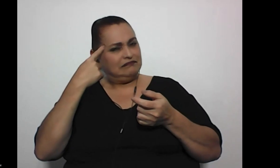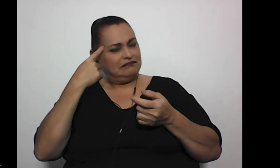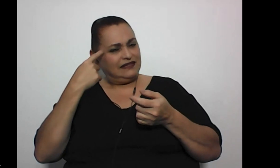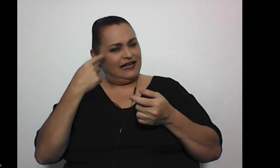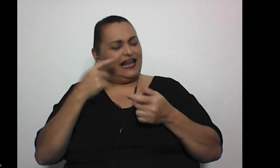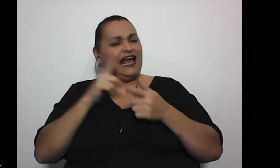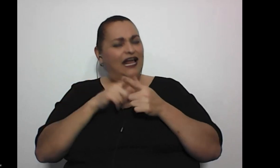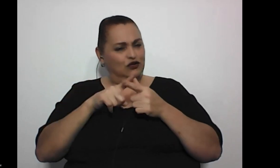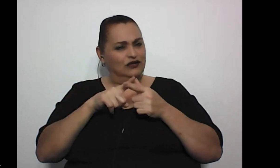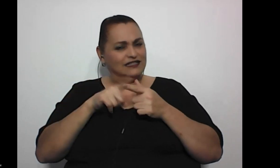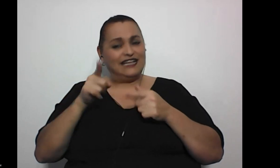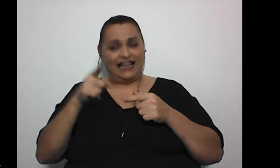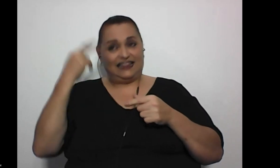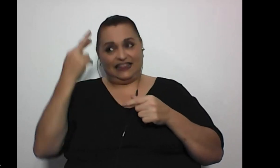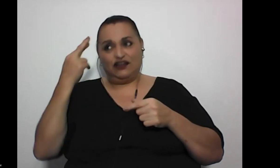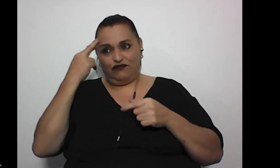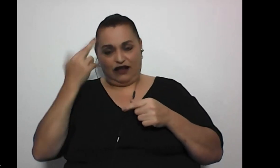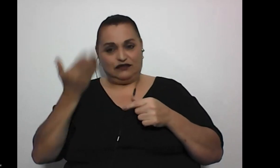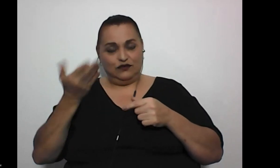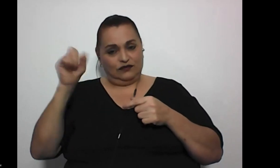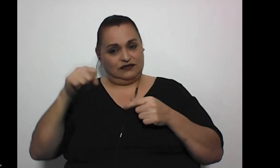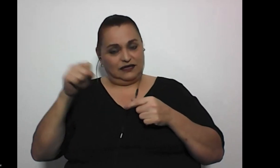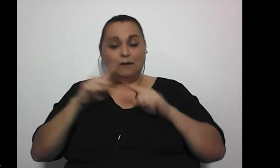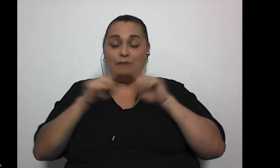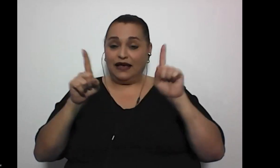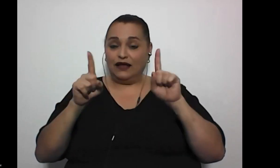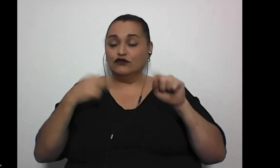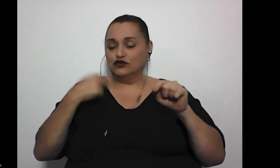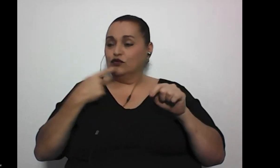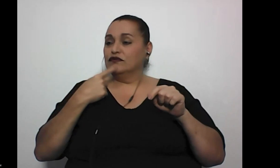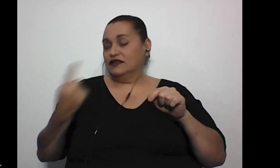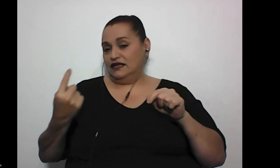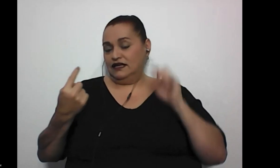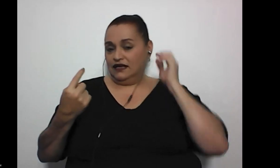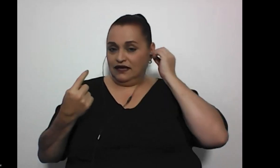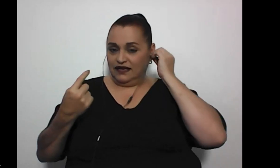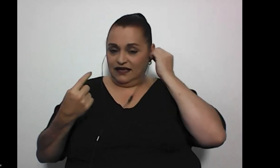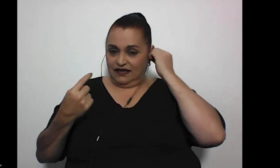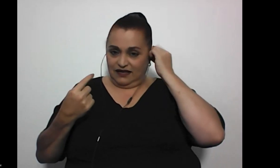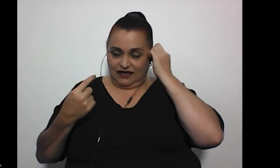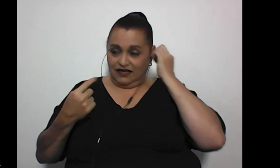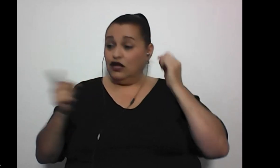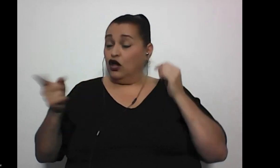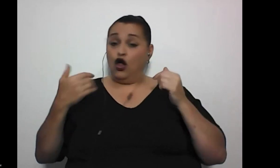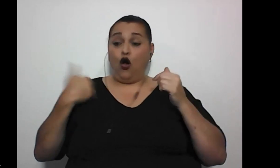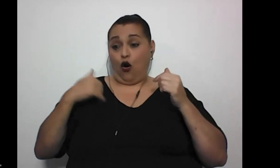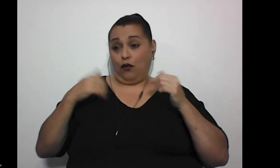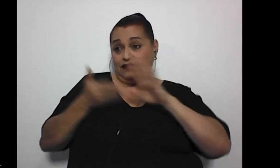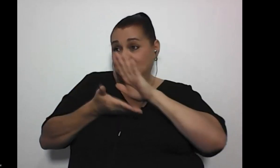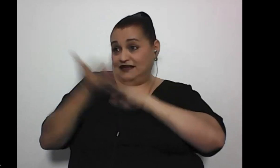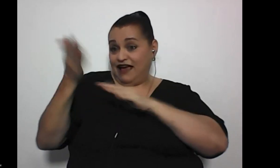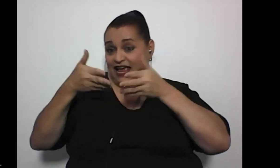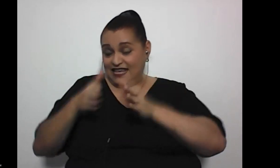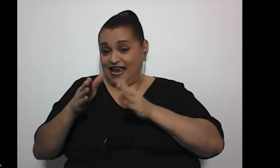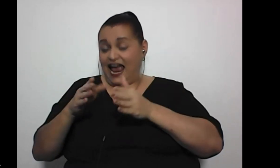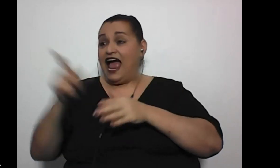hasta cierto punto tiene razón pero yo le dije ellos tenían que irse mi hija y mi esposo para una